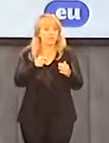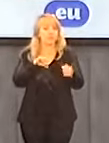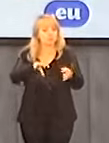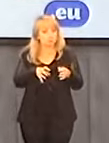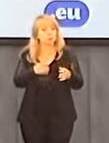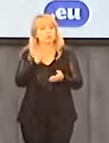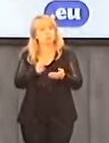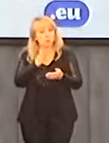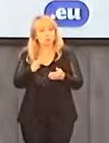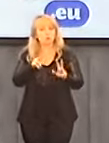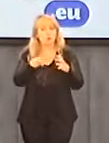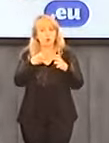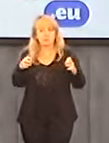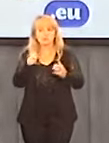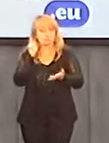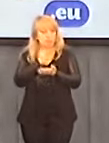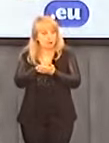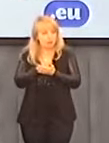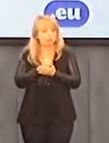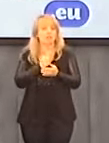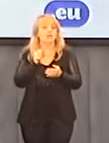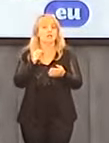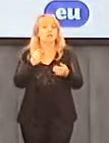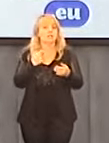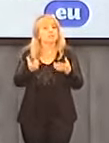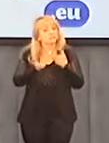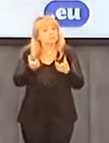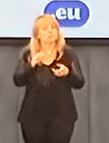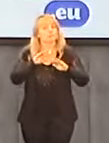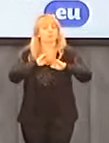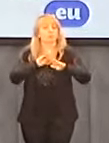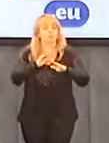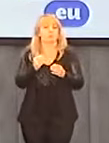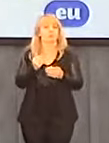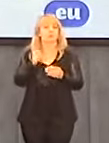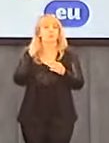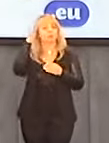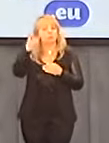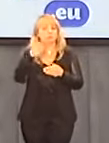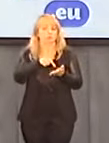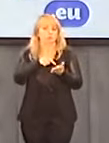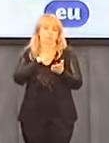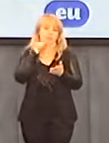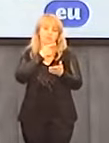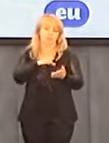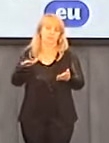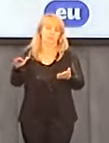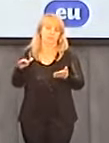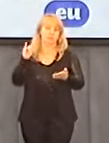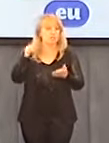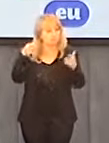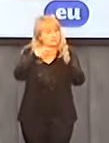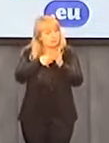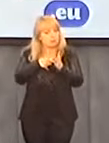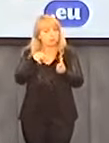celu rozwiązania prawne, które miałyby zapobiec w przyszłości takiemu procederowi. No i w końcu celem